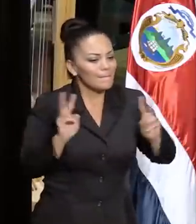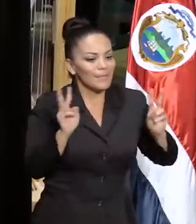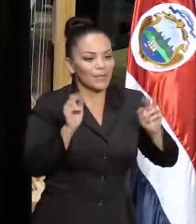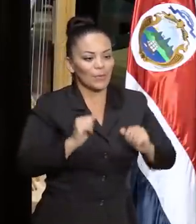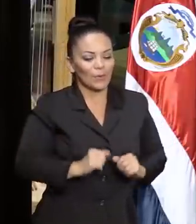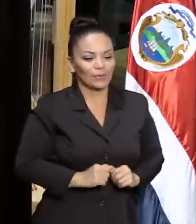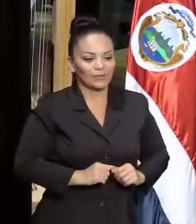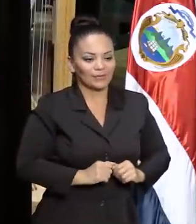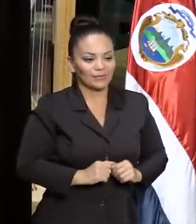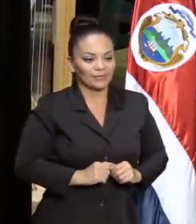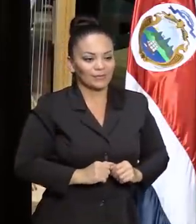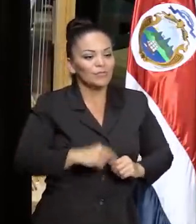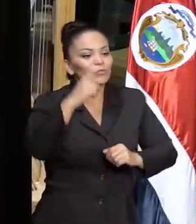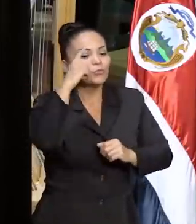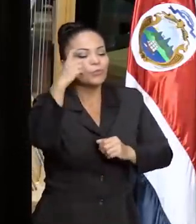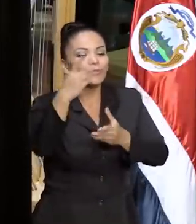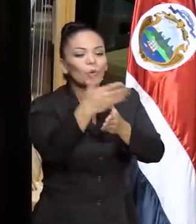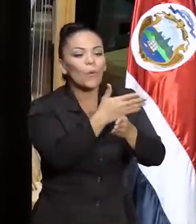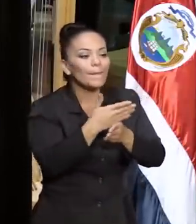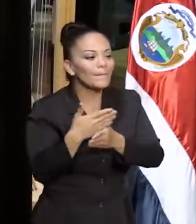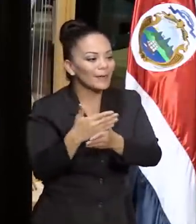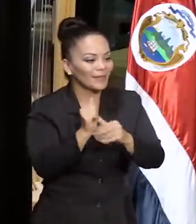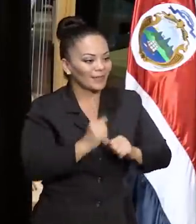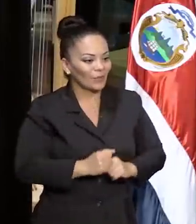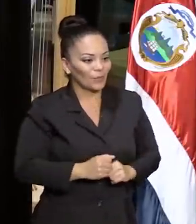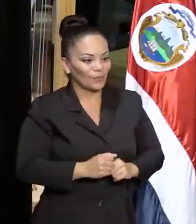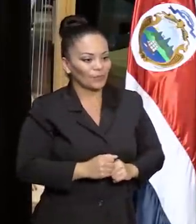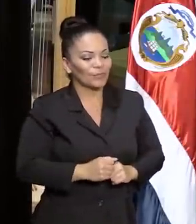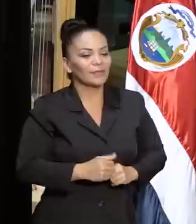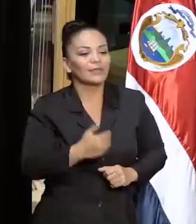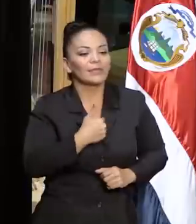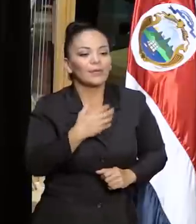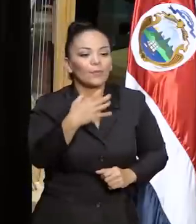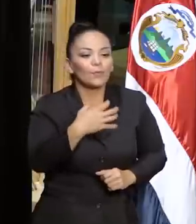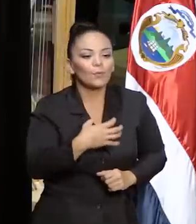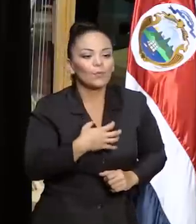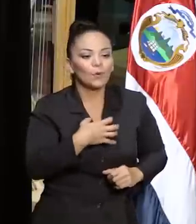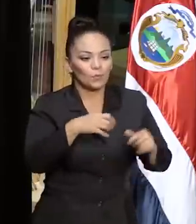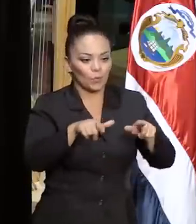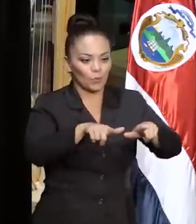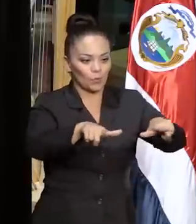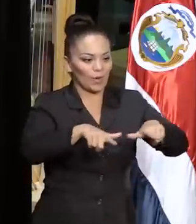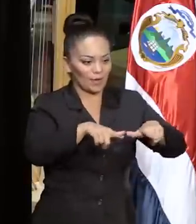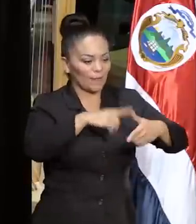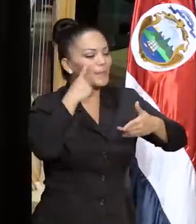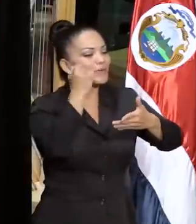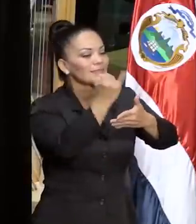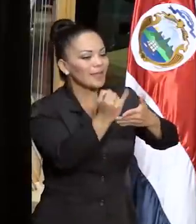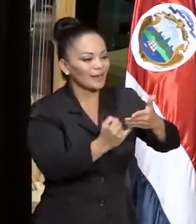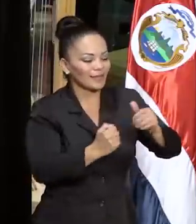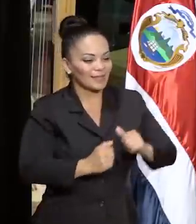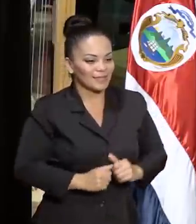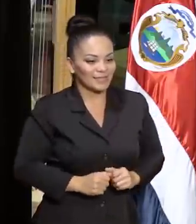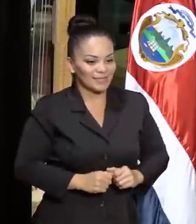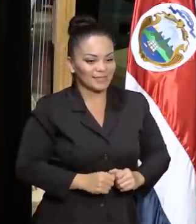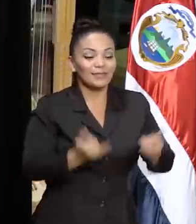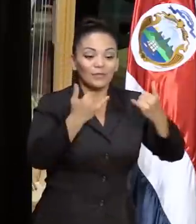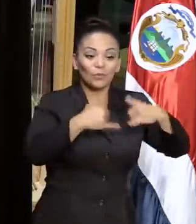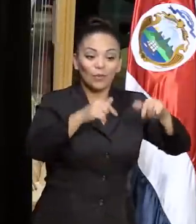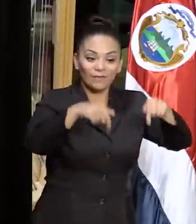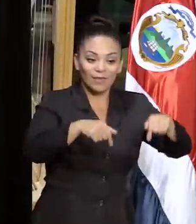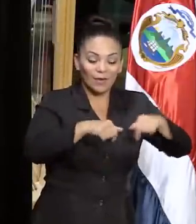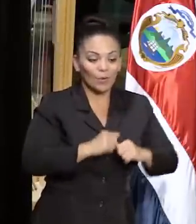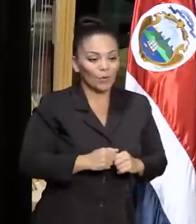el sueño compartido de contar con nuestro propio lugar para las artes, que aún hoy